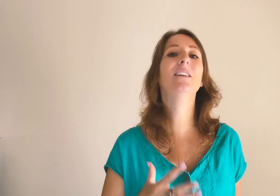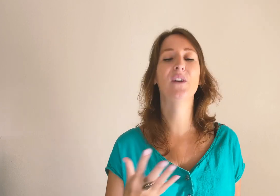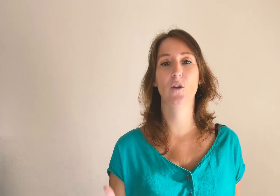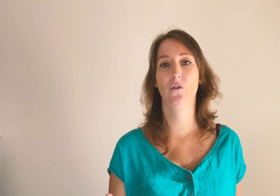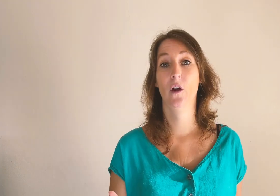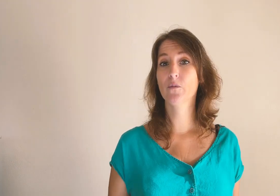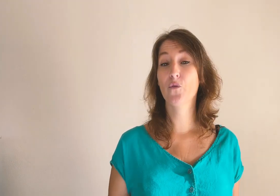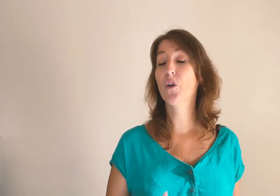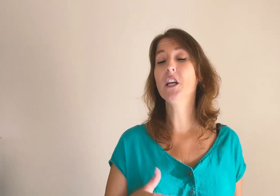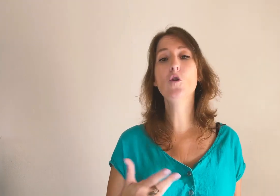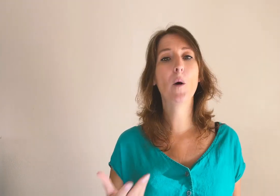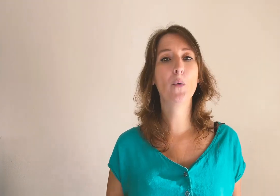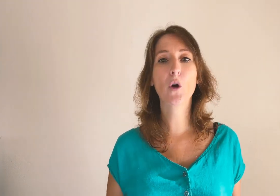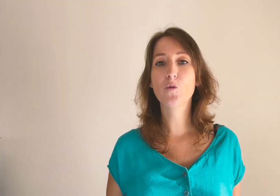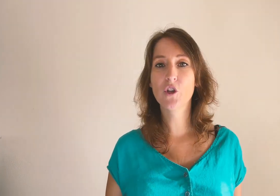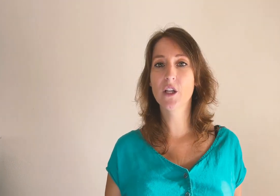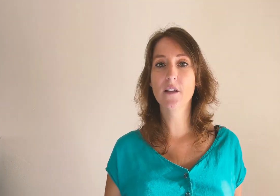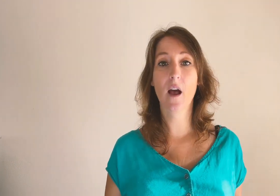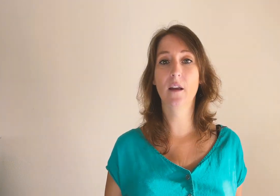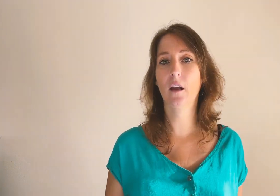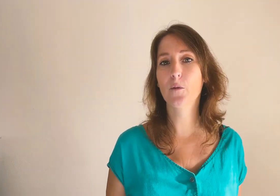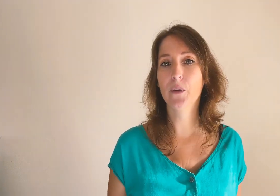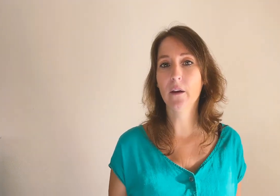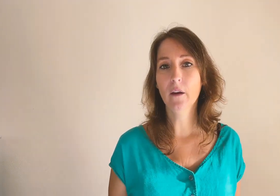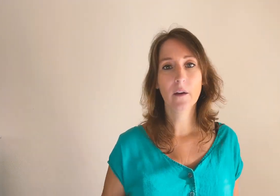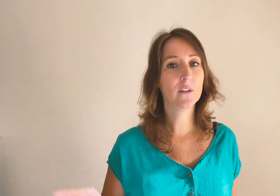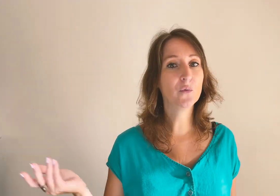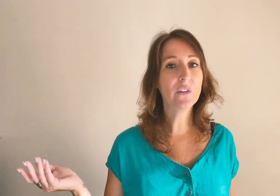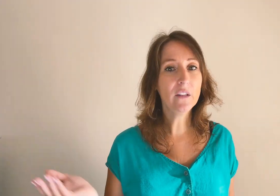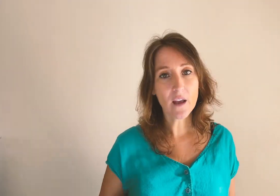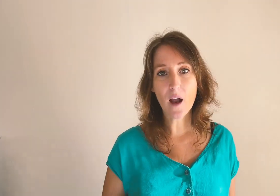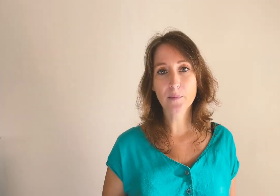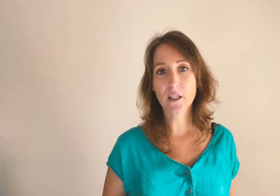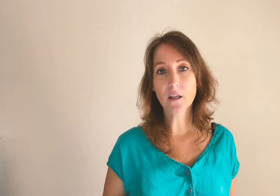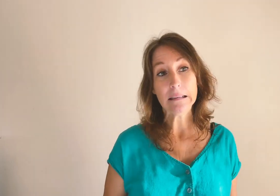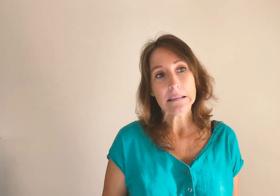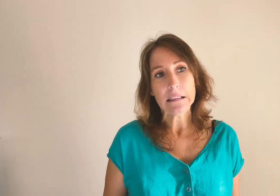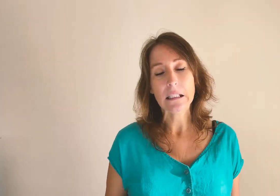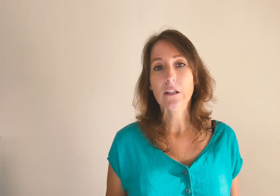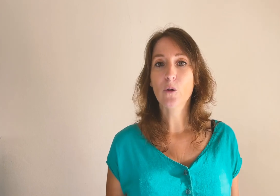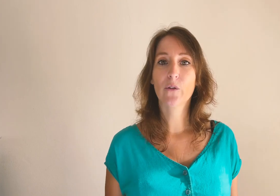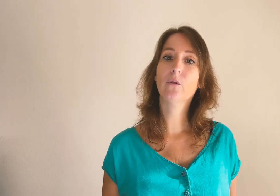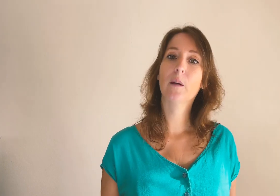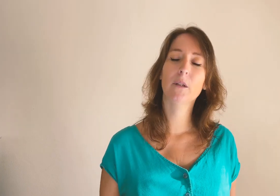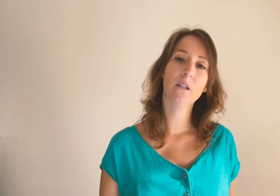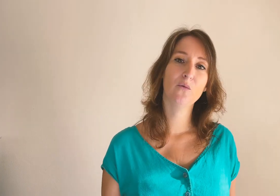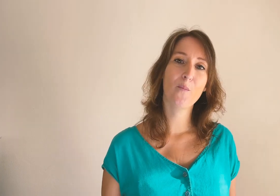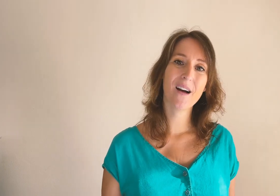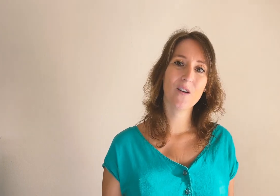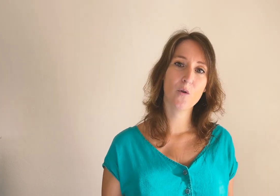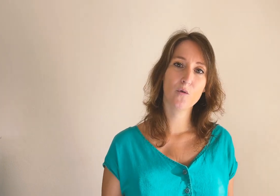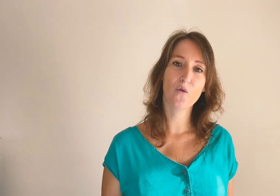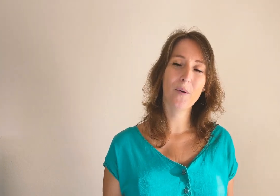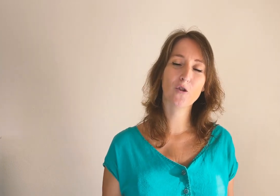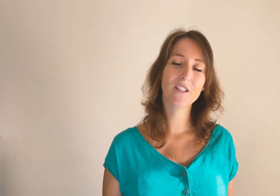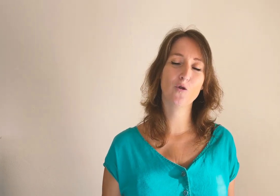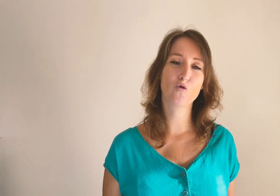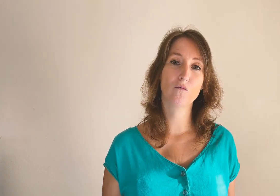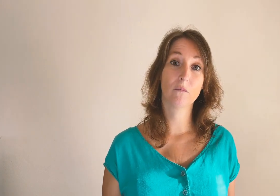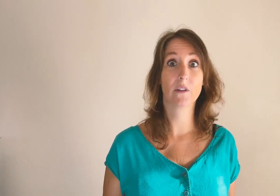défaillante. Voyez-le un peu comme une chaise à quatre pieds. Si vous sciez un pied, les trois autres, ils ne pas tenir le coup. Si